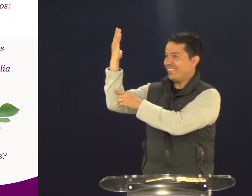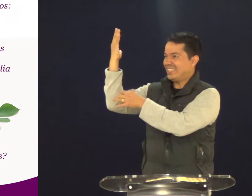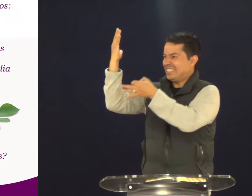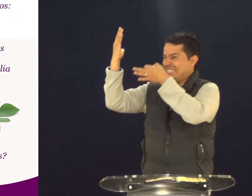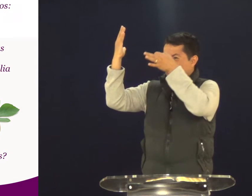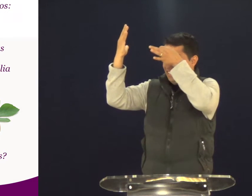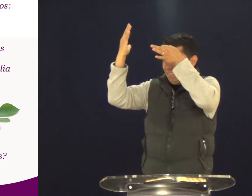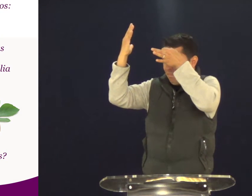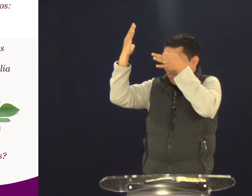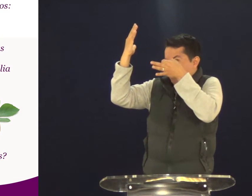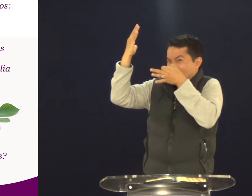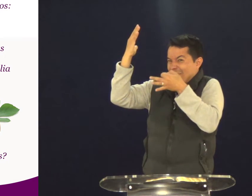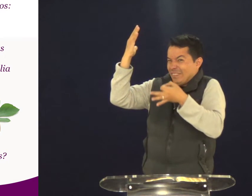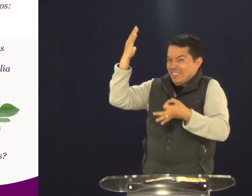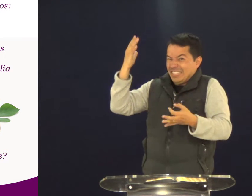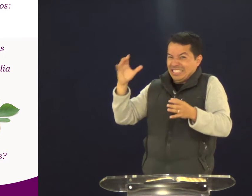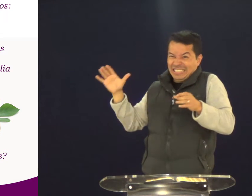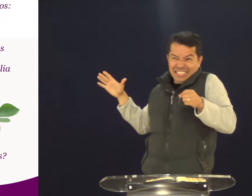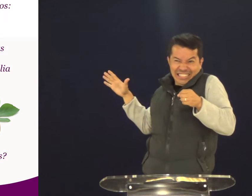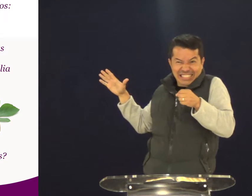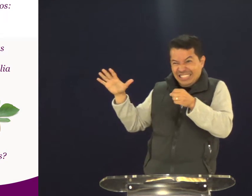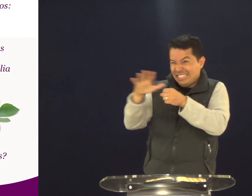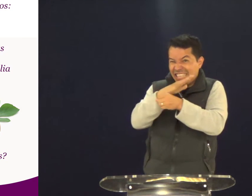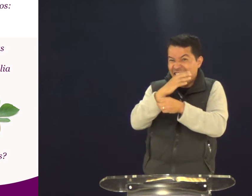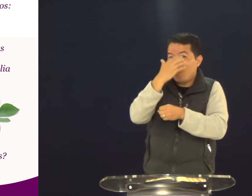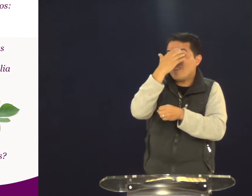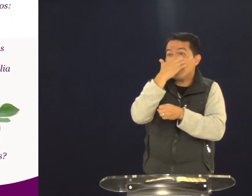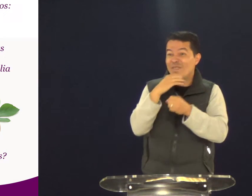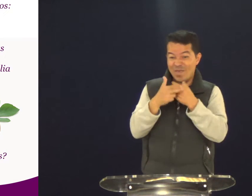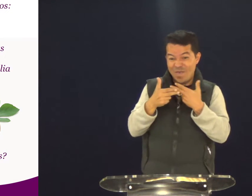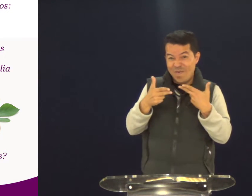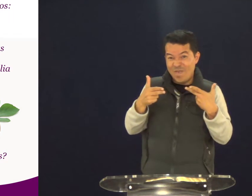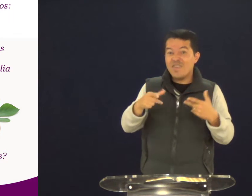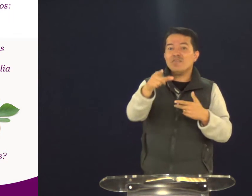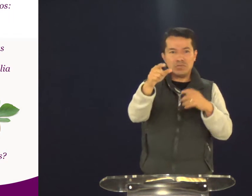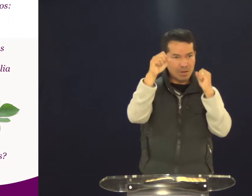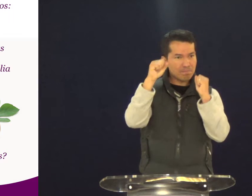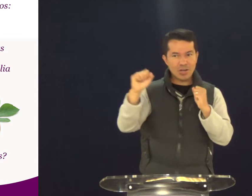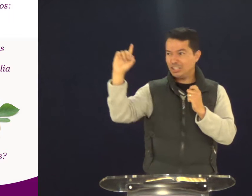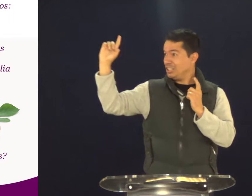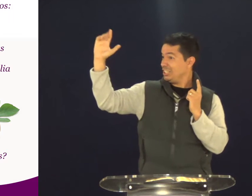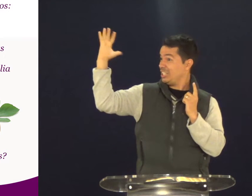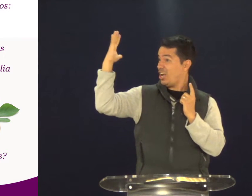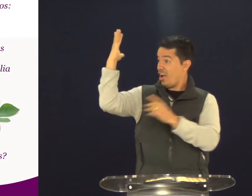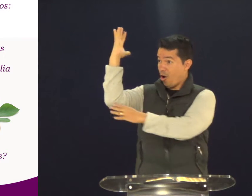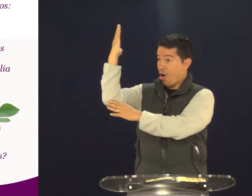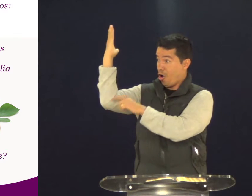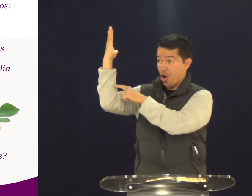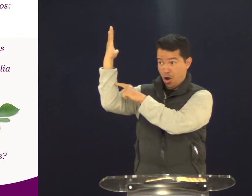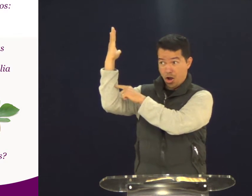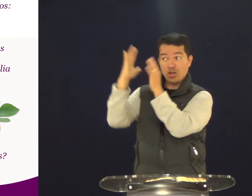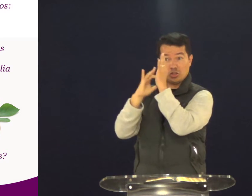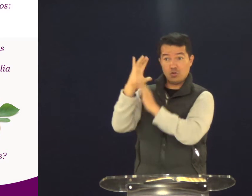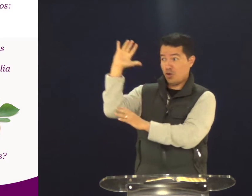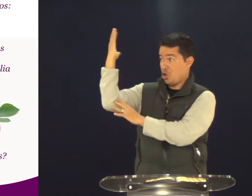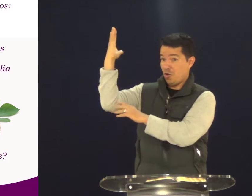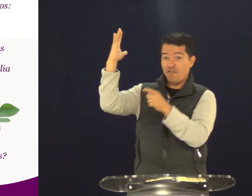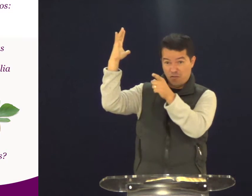Jesus encontra. A árvore de Jesus é perfeita. Ela é cheia de fruto. Aí, essa